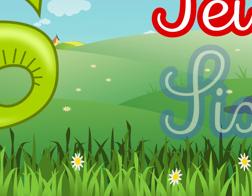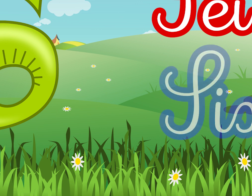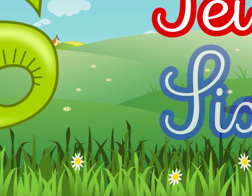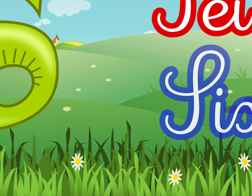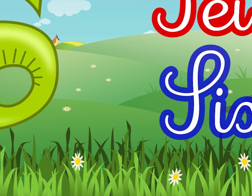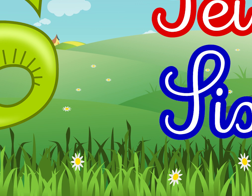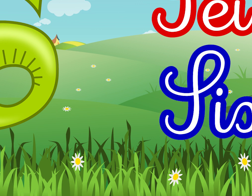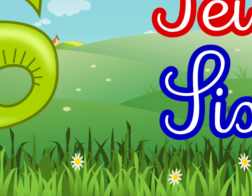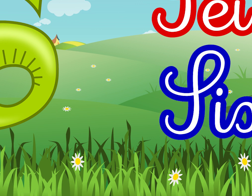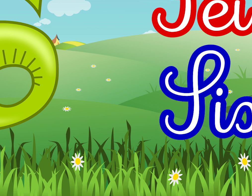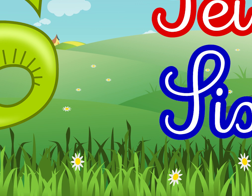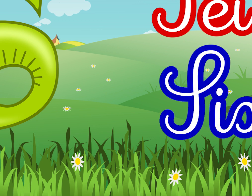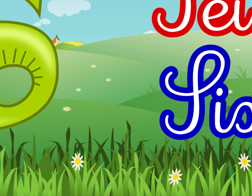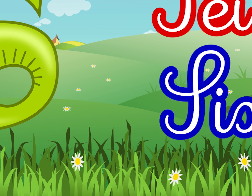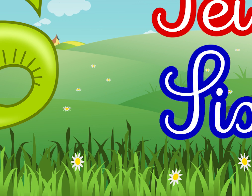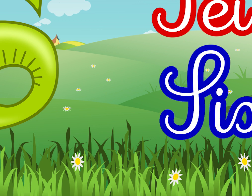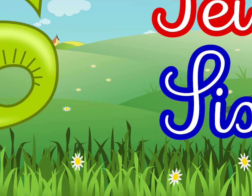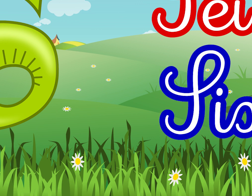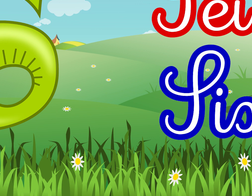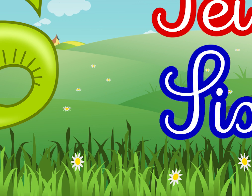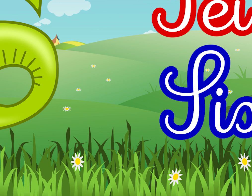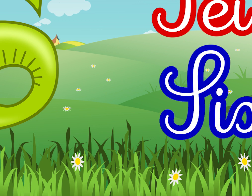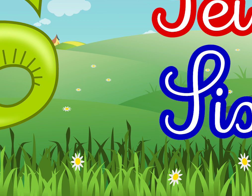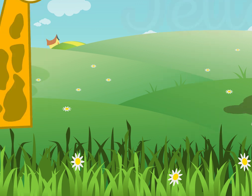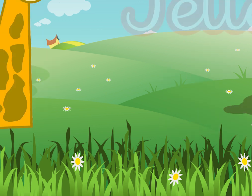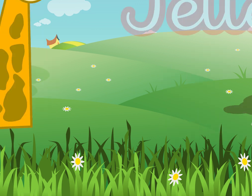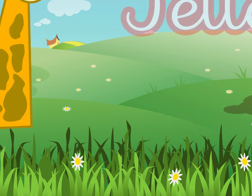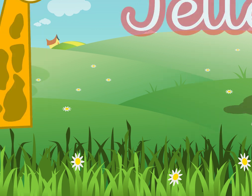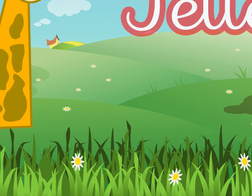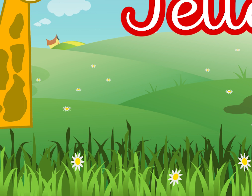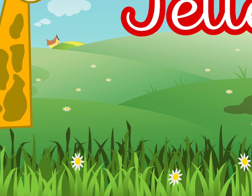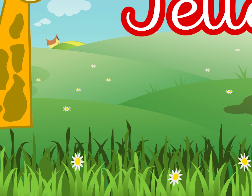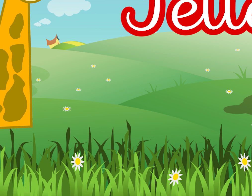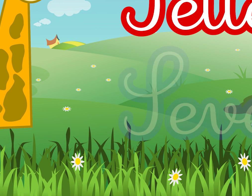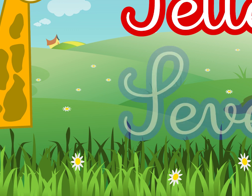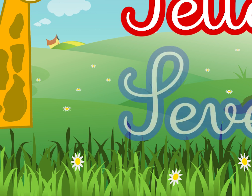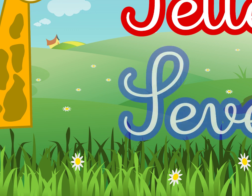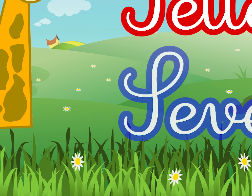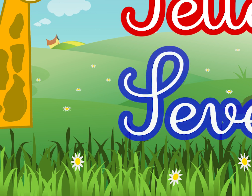six, sette, seven,